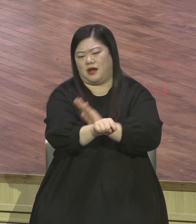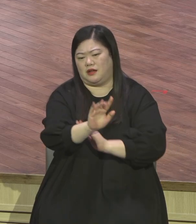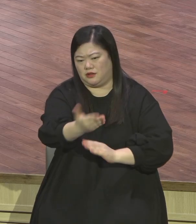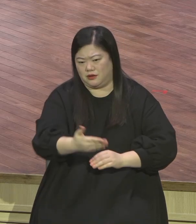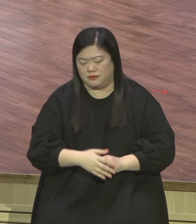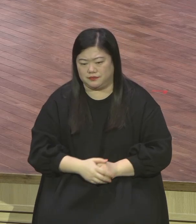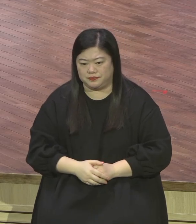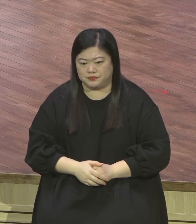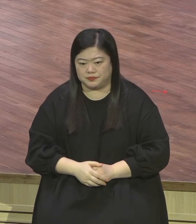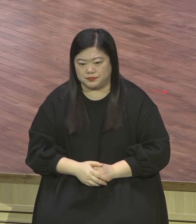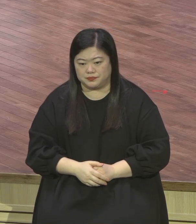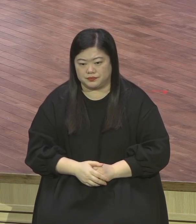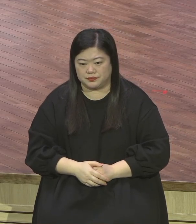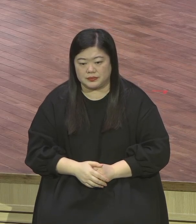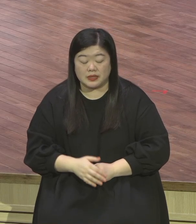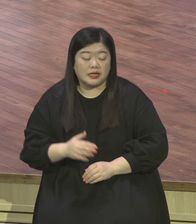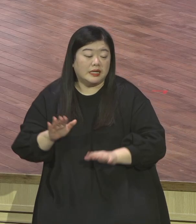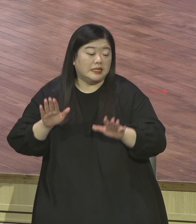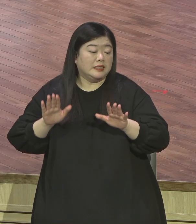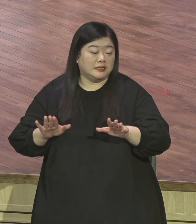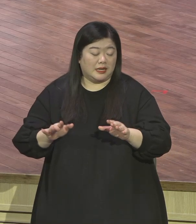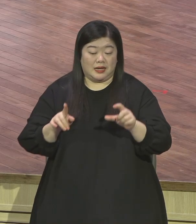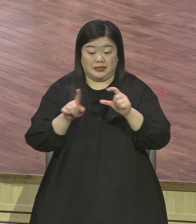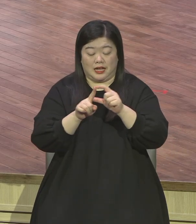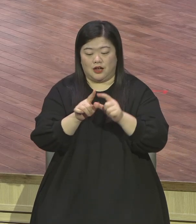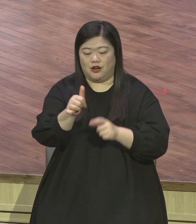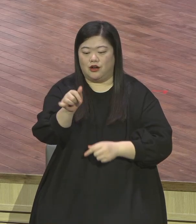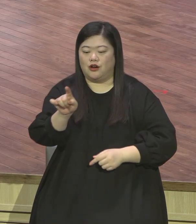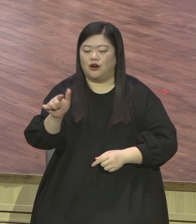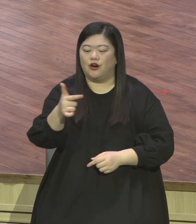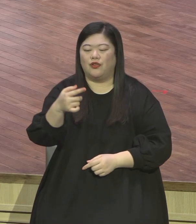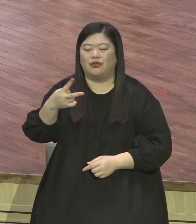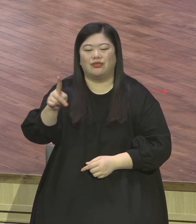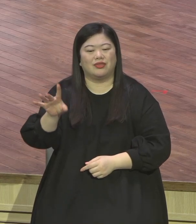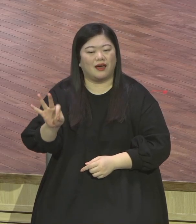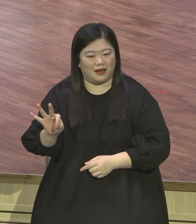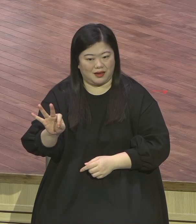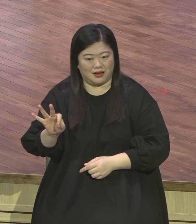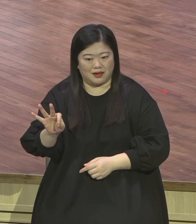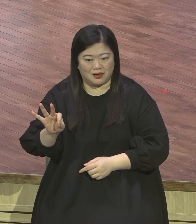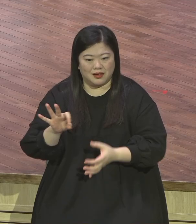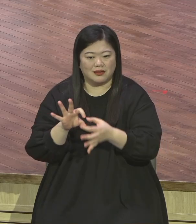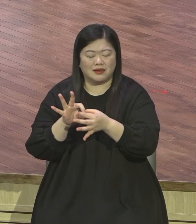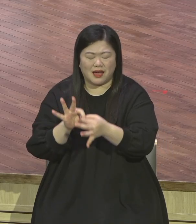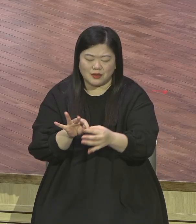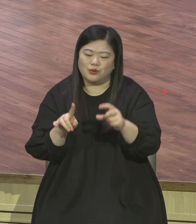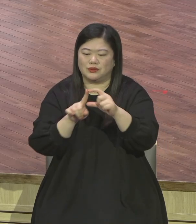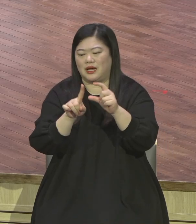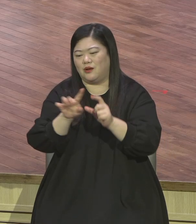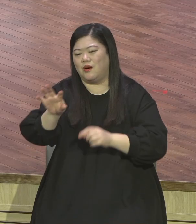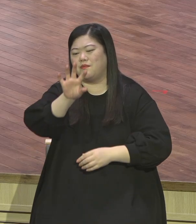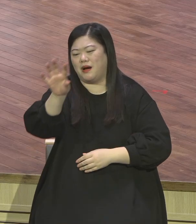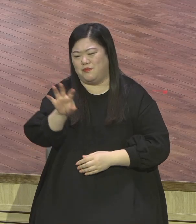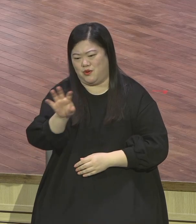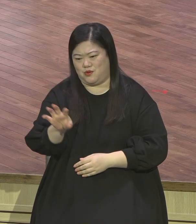강조하는 이유도 뭐냐 우리 헌당위원회가 서서 자발적으로 이렇게 퍼스트 무브가 되겠다는 이유가 뭐냐 본당 헌당